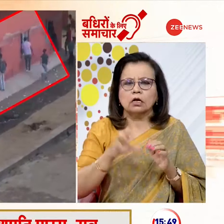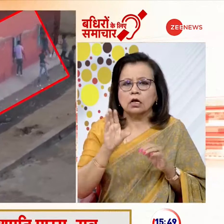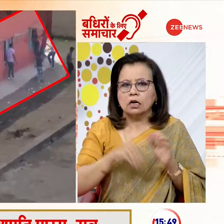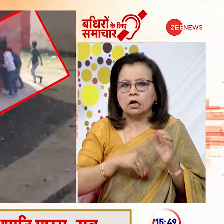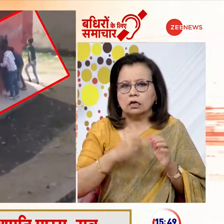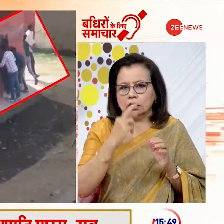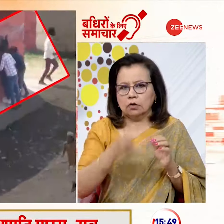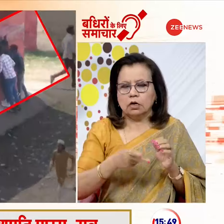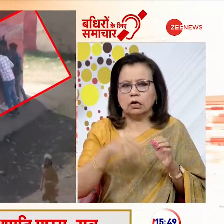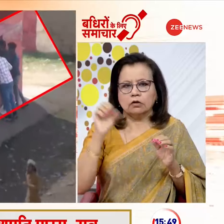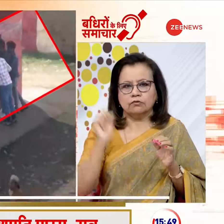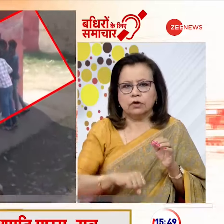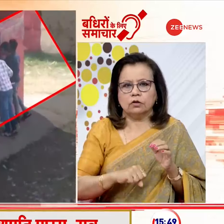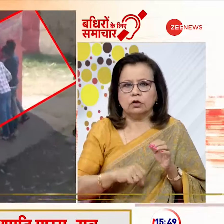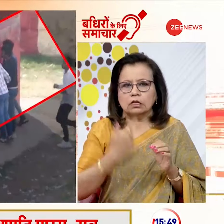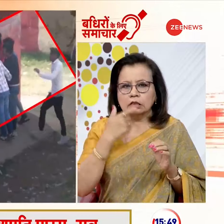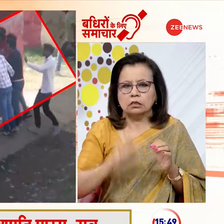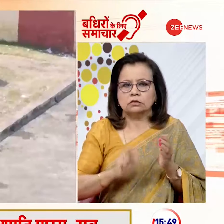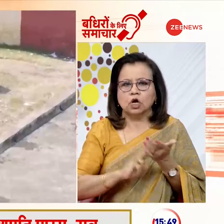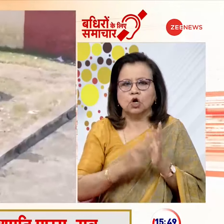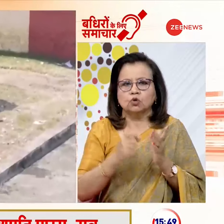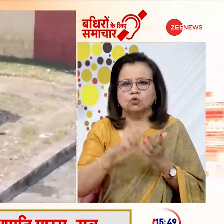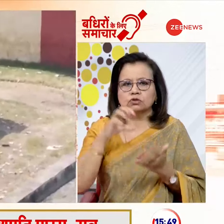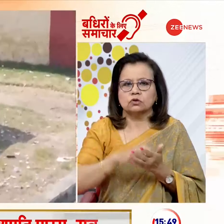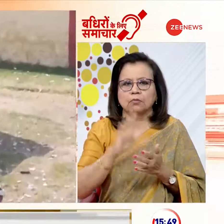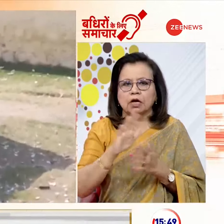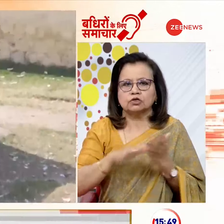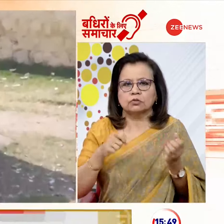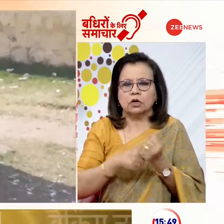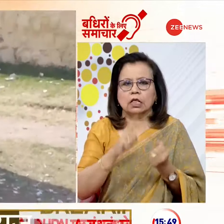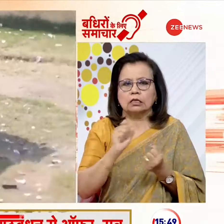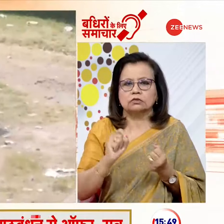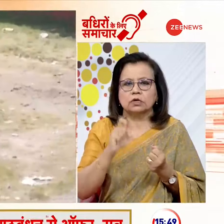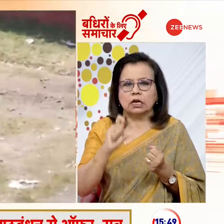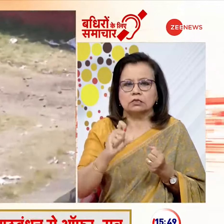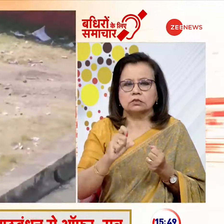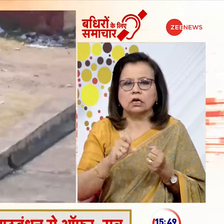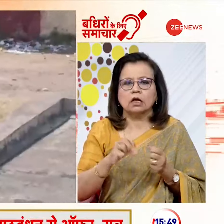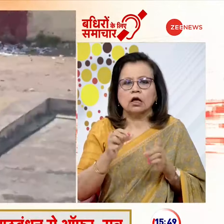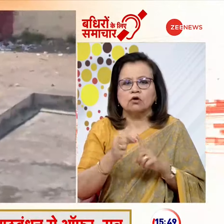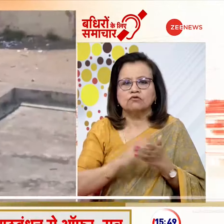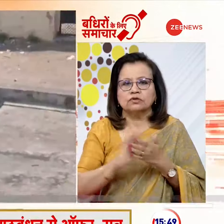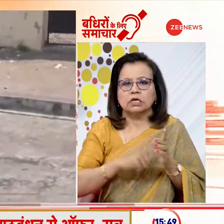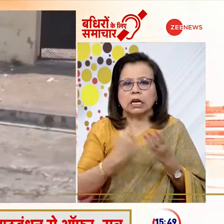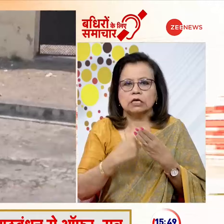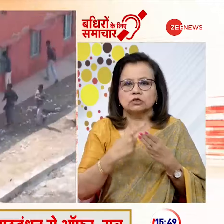आगे धरे के धरे रह गए नूजिले में पांच मार्च को दसवी कक्षा के फिजिकल एजुकेशन के एक्जाम में